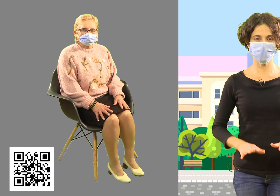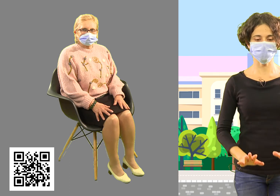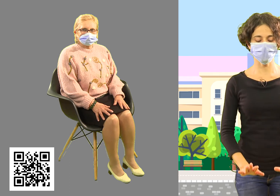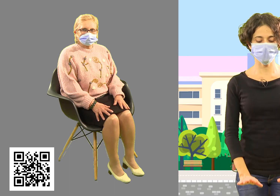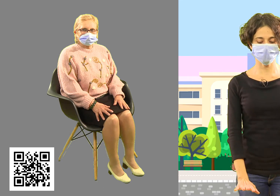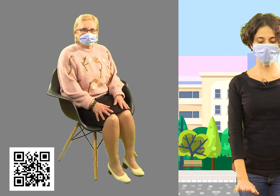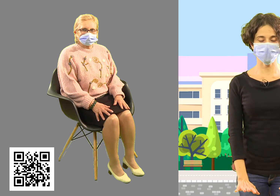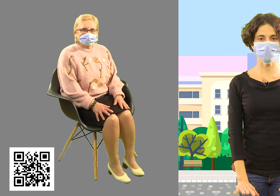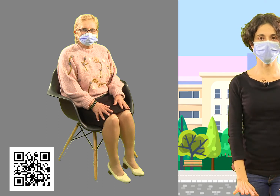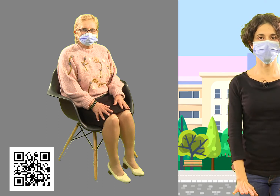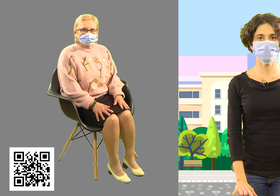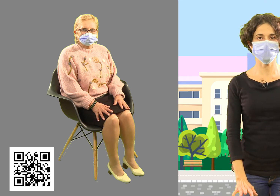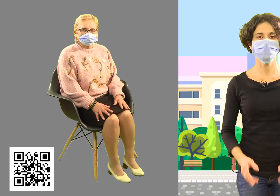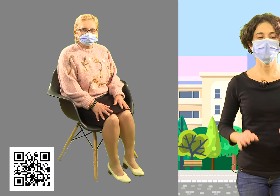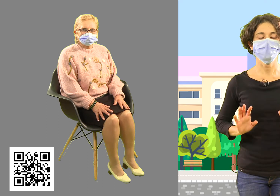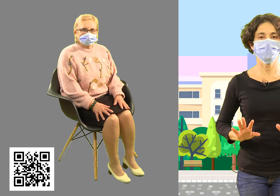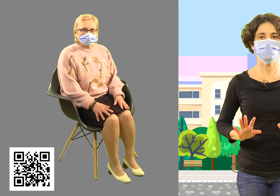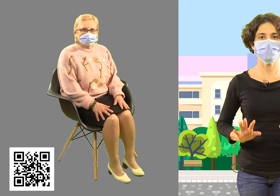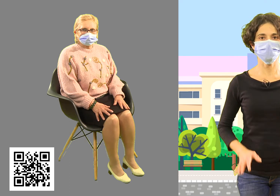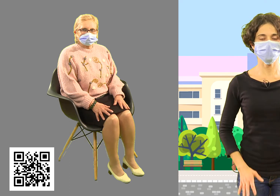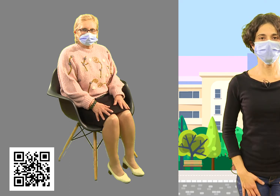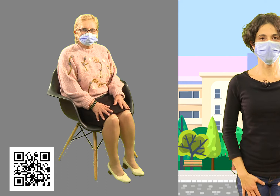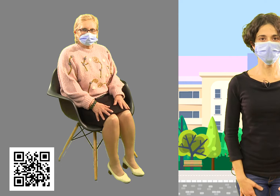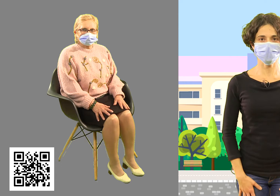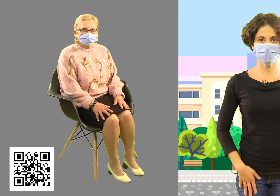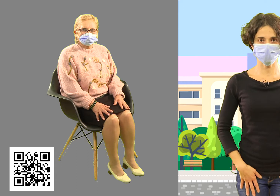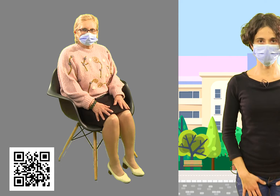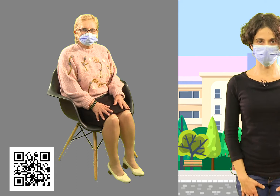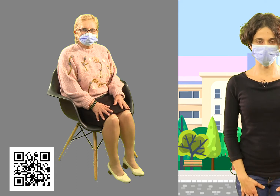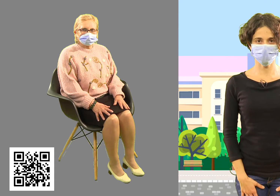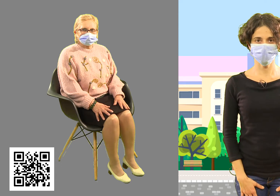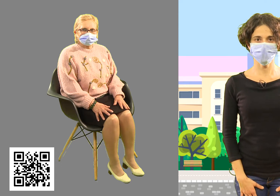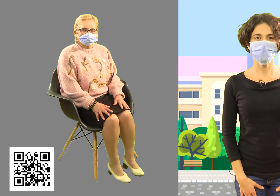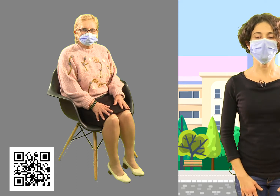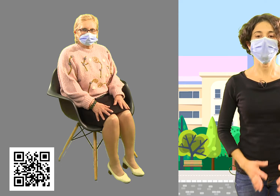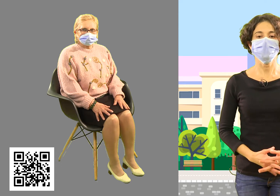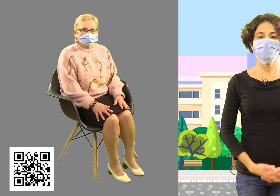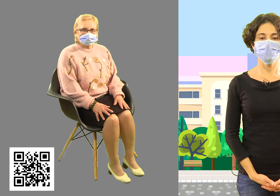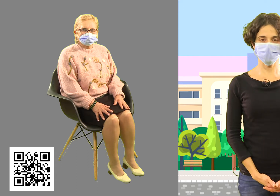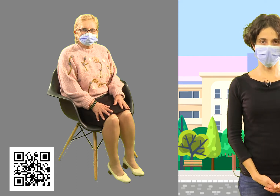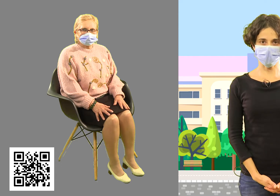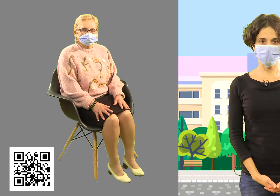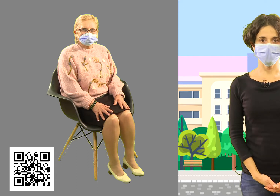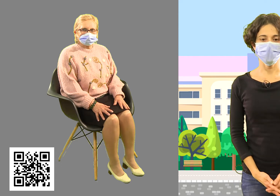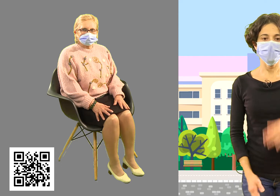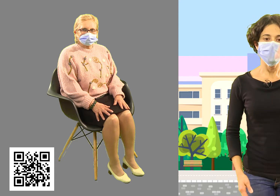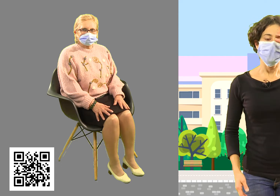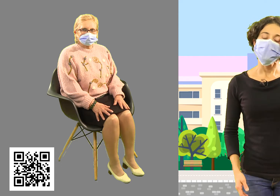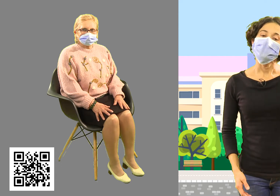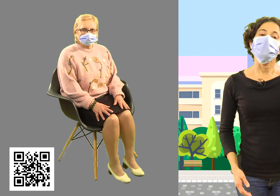silla, los pies apoyados en el suelo y las manos descansan en los muslos. Vamos allá.